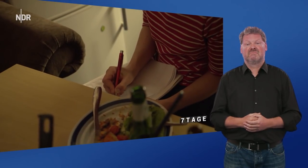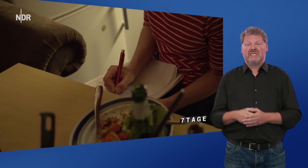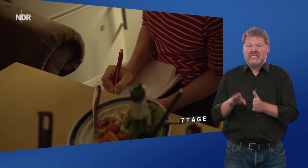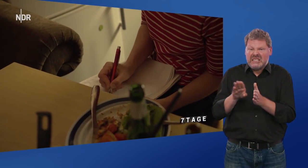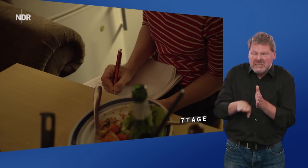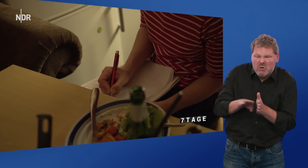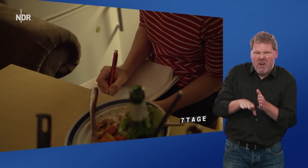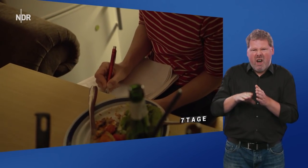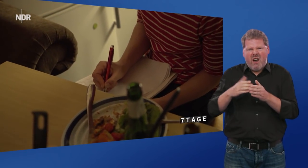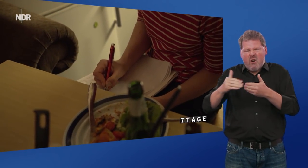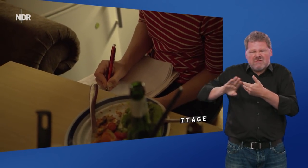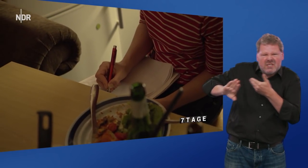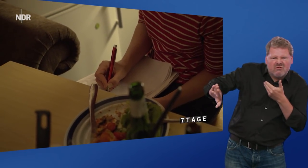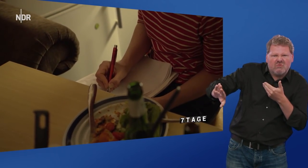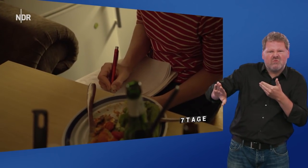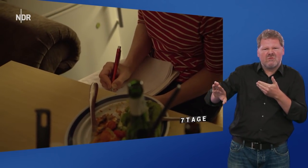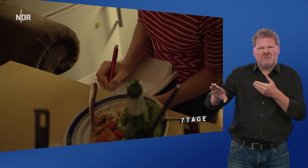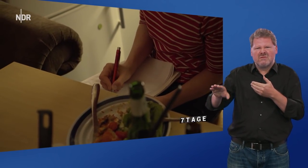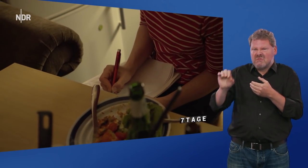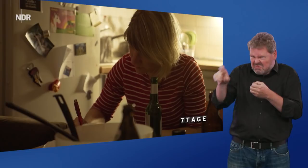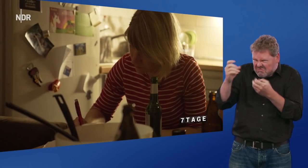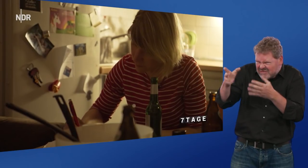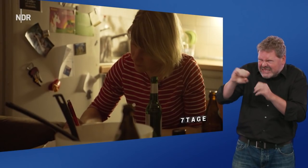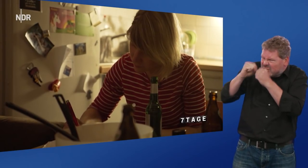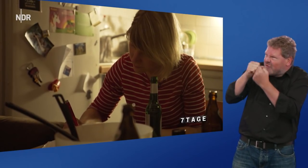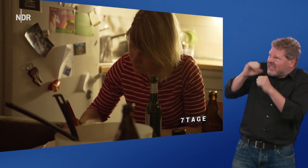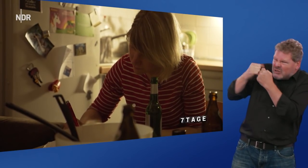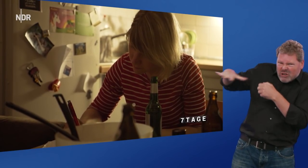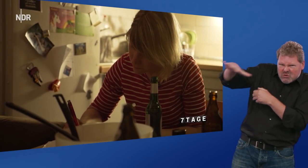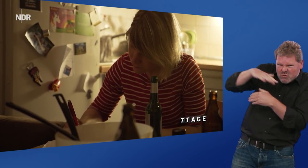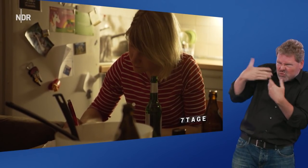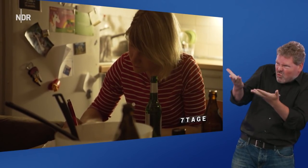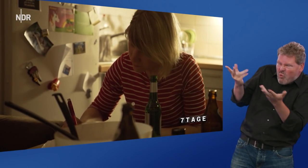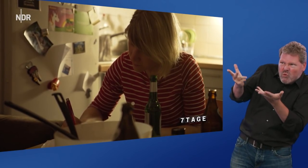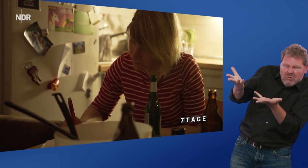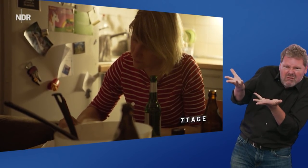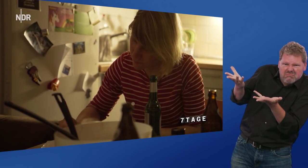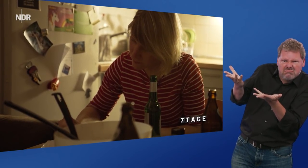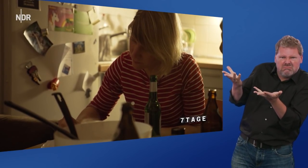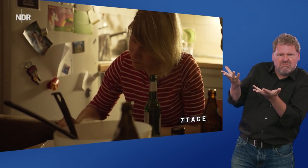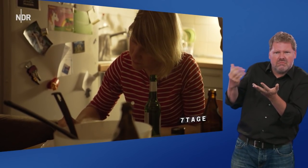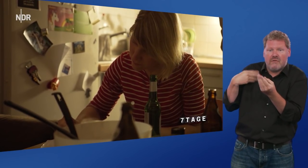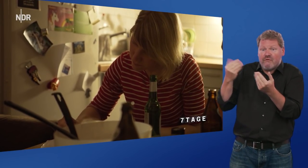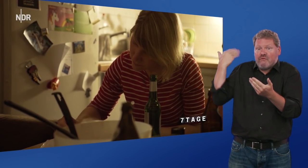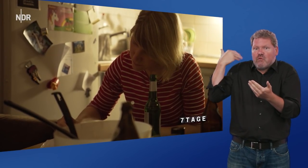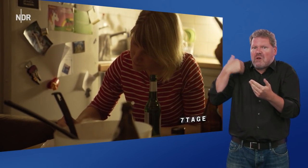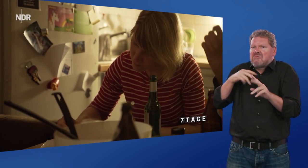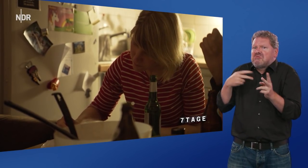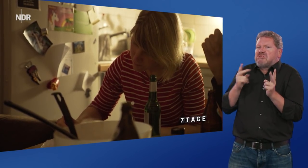Als es um Diskriminierung und Ausgrenzung ging, passiert euch wahrscheinlich in vielen Alltagssituationen. Mir ging es früher